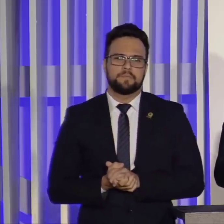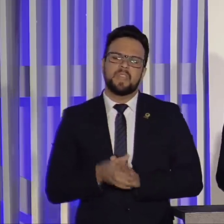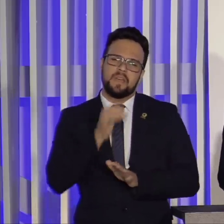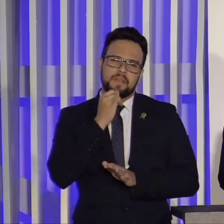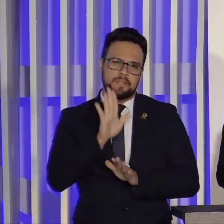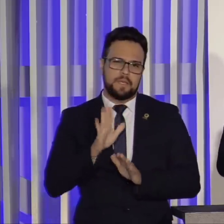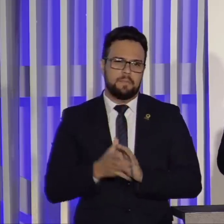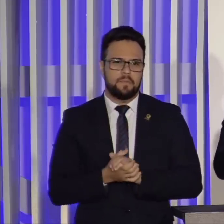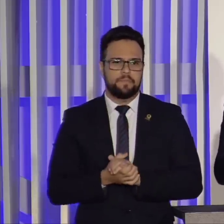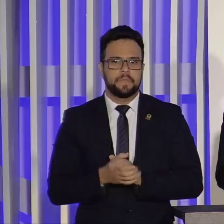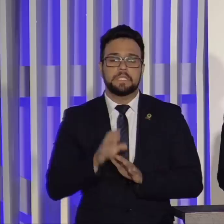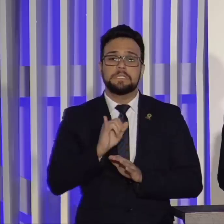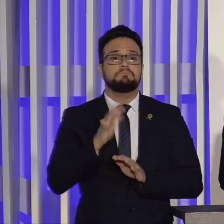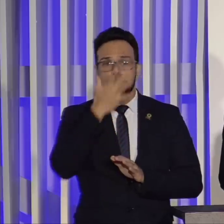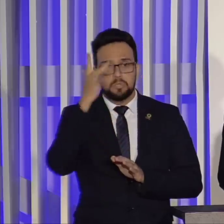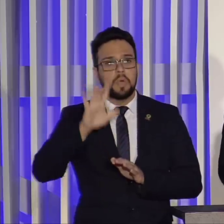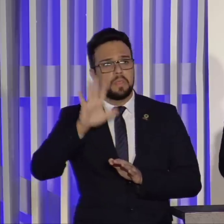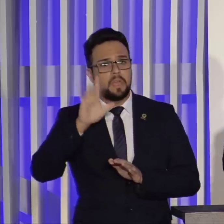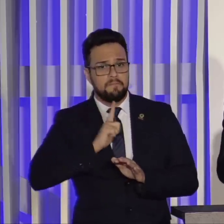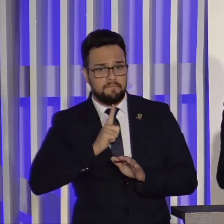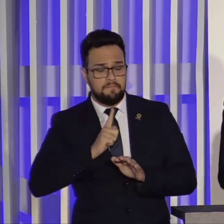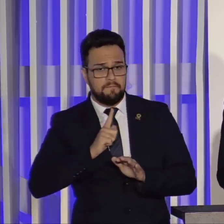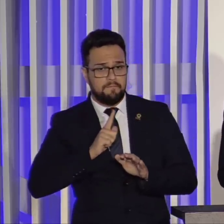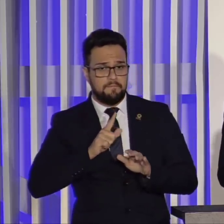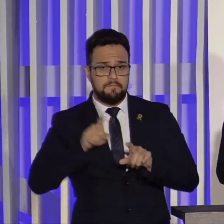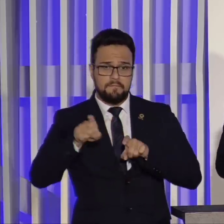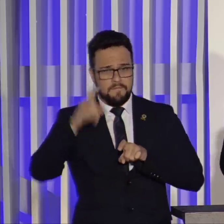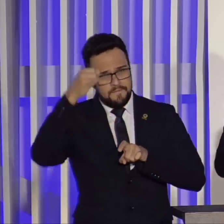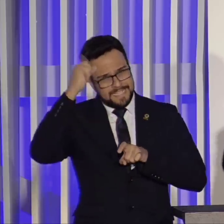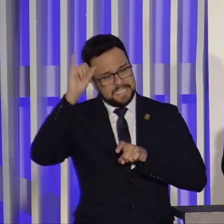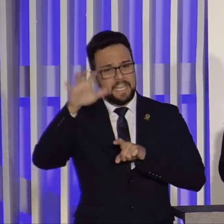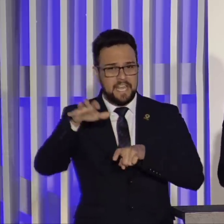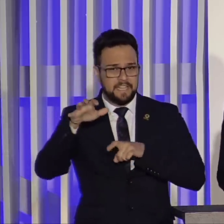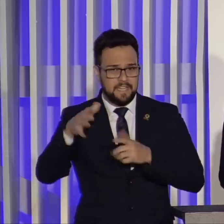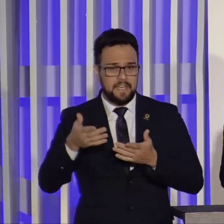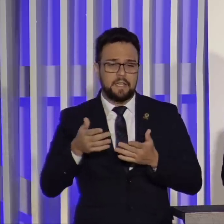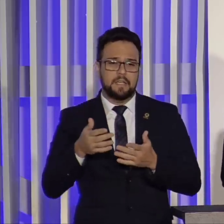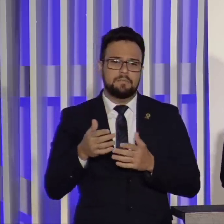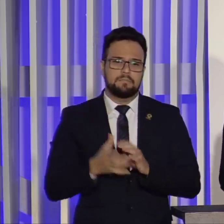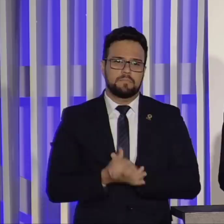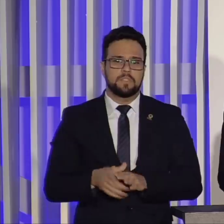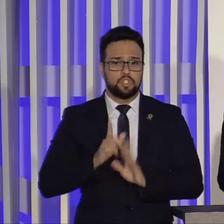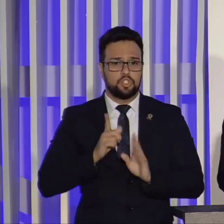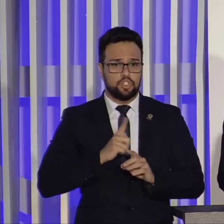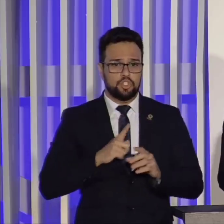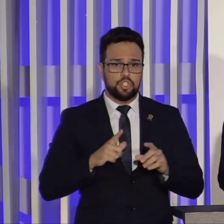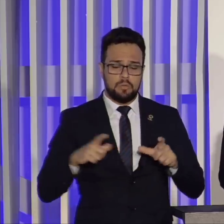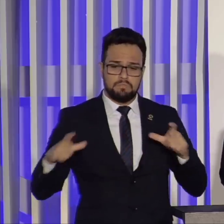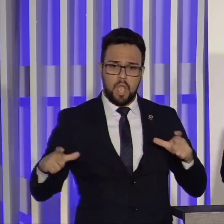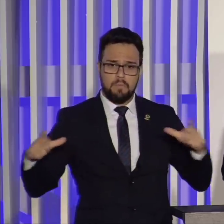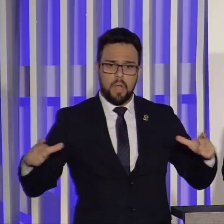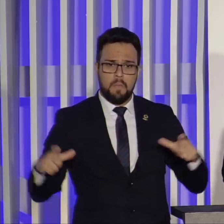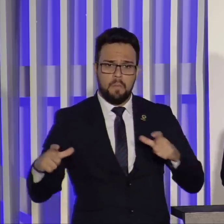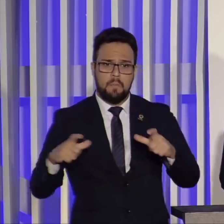exagerado. Quem tem uma fazenda e resolveu criar, fazer pequenos 10 açudes bem menor que